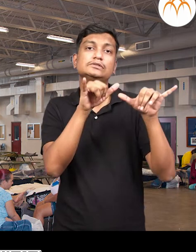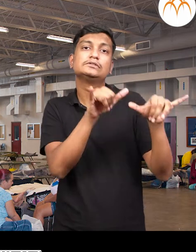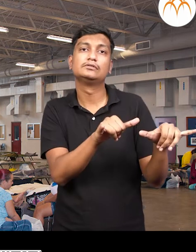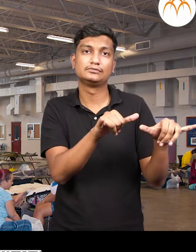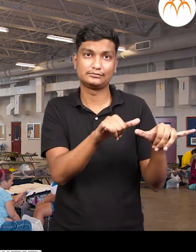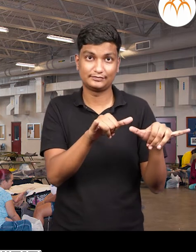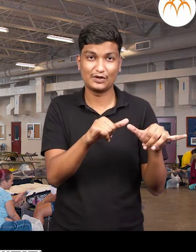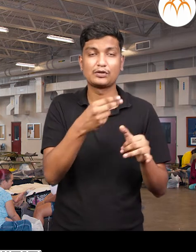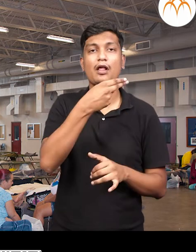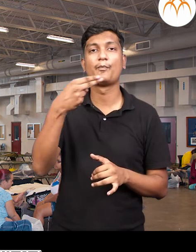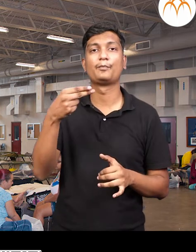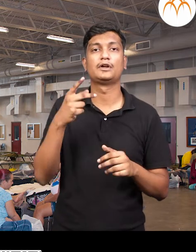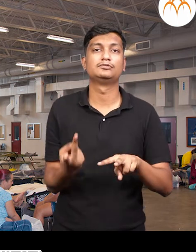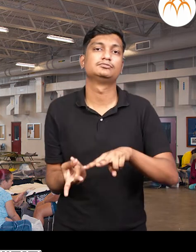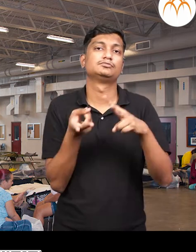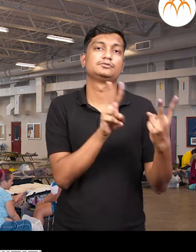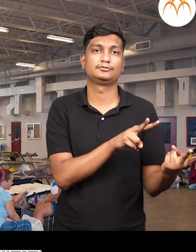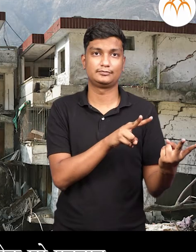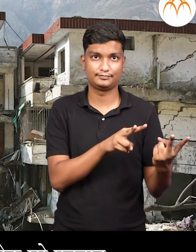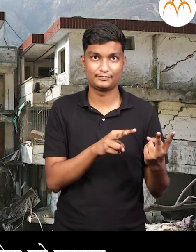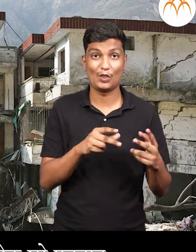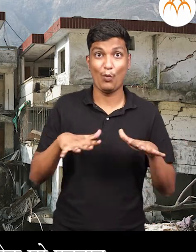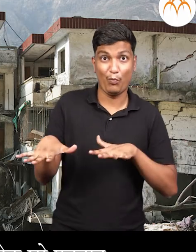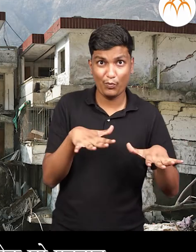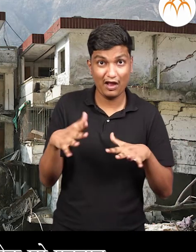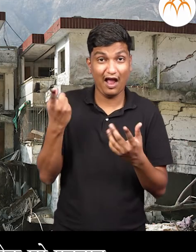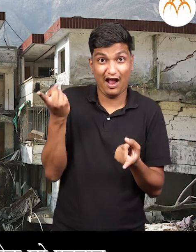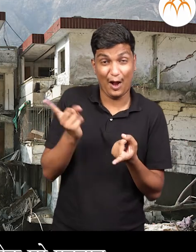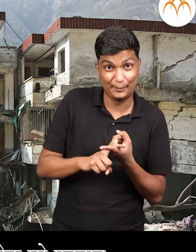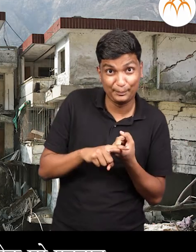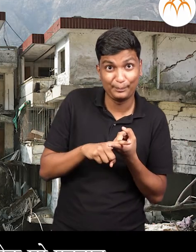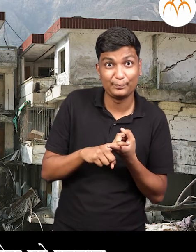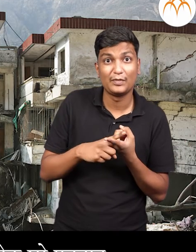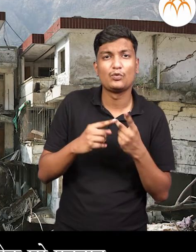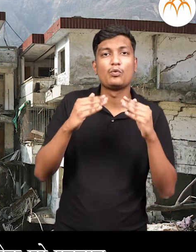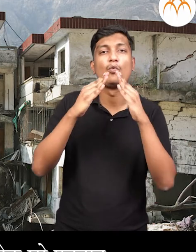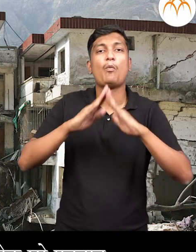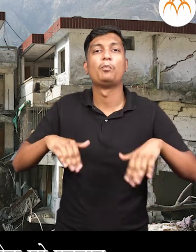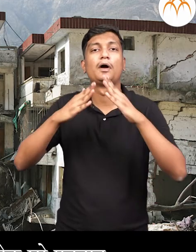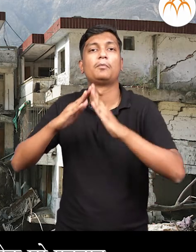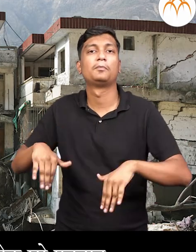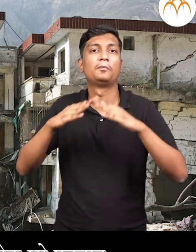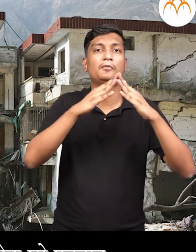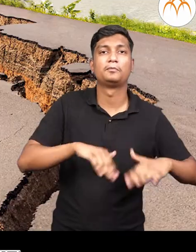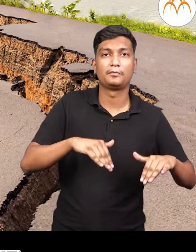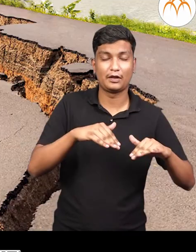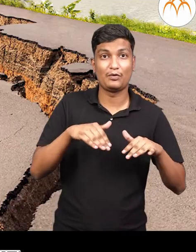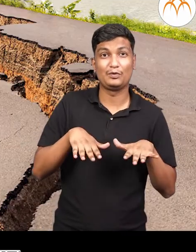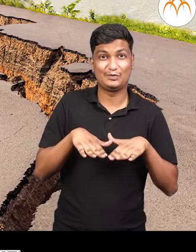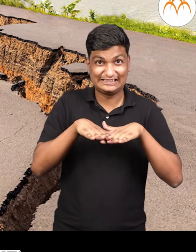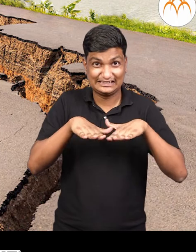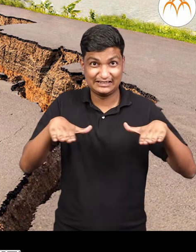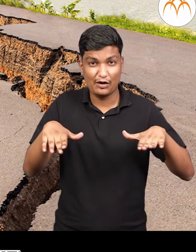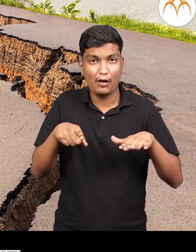याला ही स्ठलांतर बंटात। भूकम पजला तर काही वेला अनेक घरे पड़तात। जमी